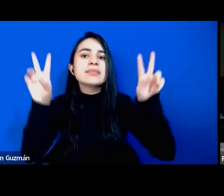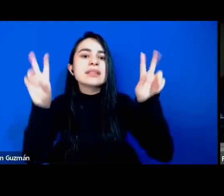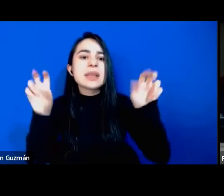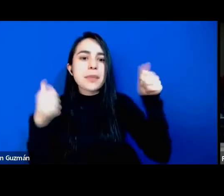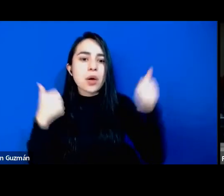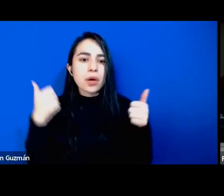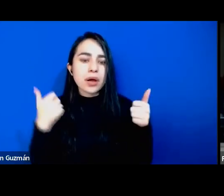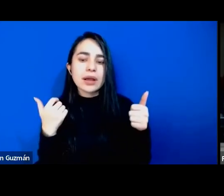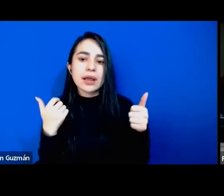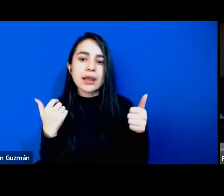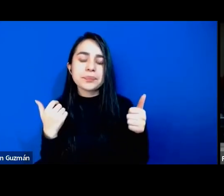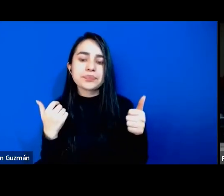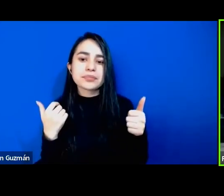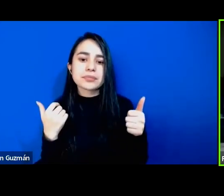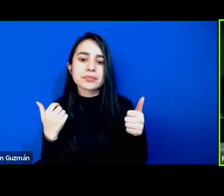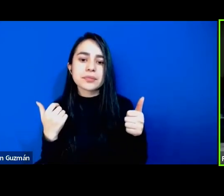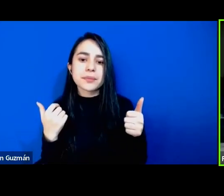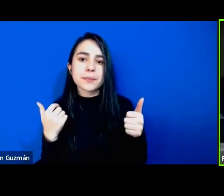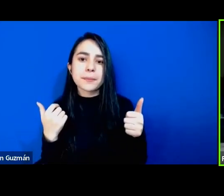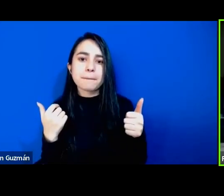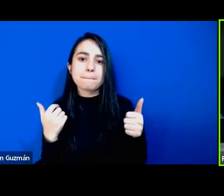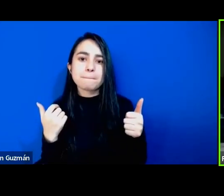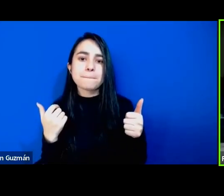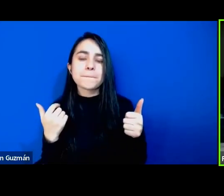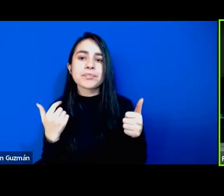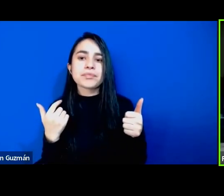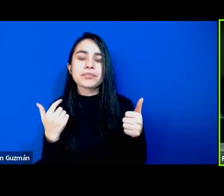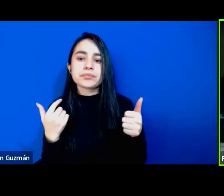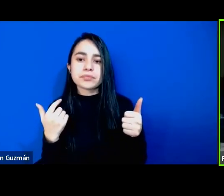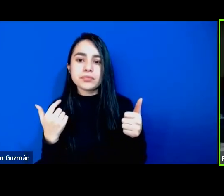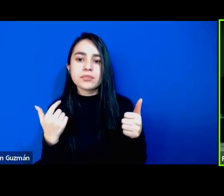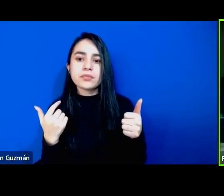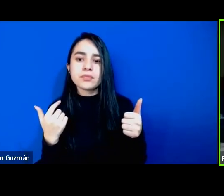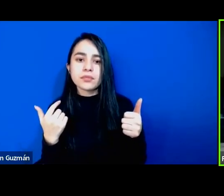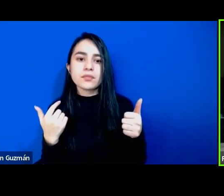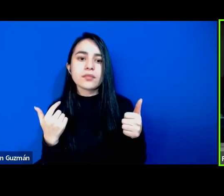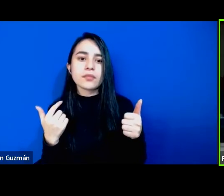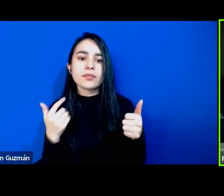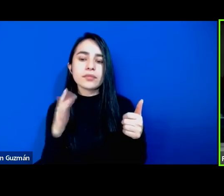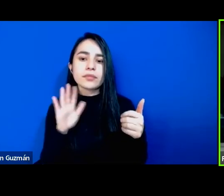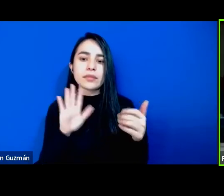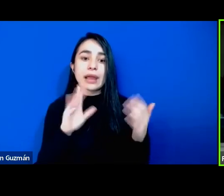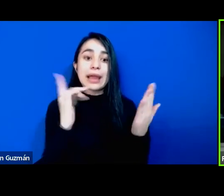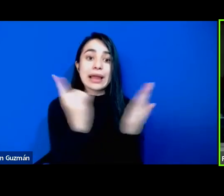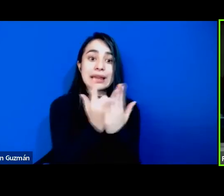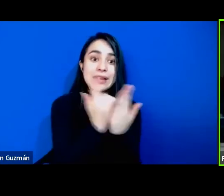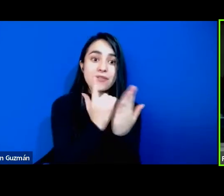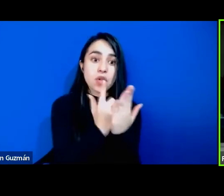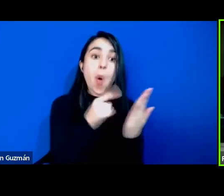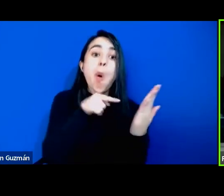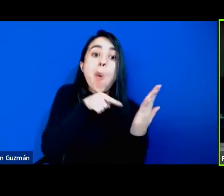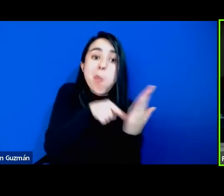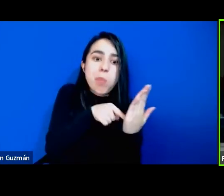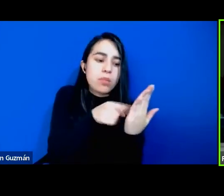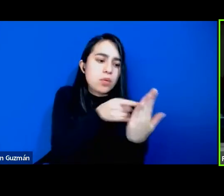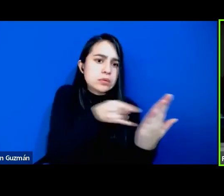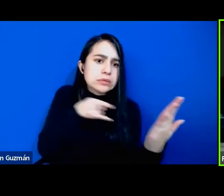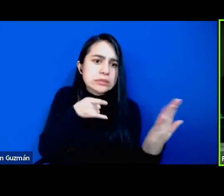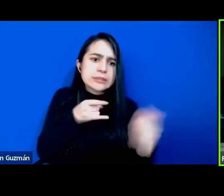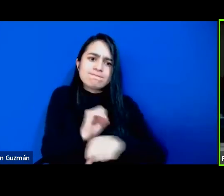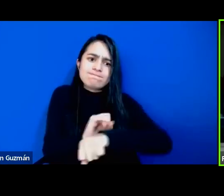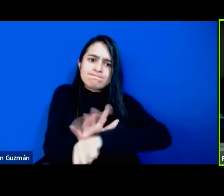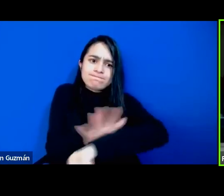sobre las ideas las emociones y los sentimientos que el contenido de este libro les